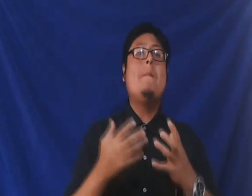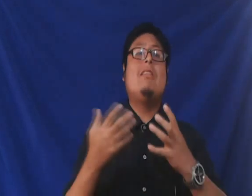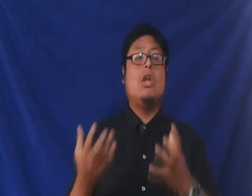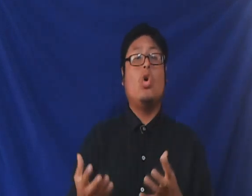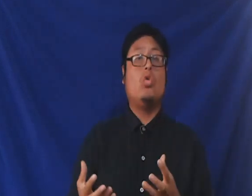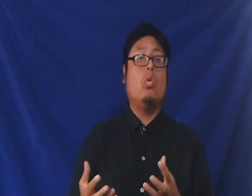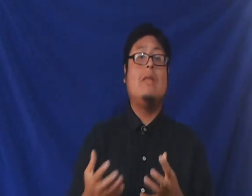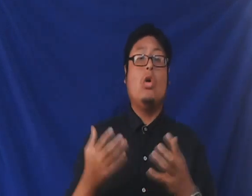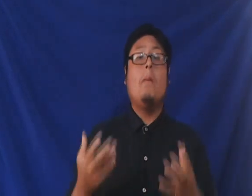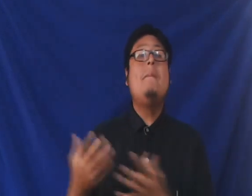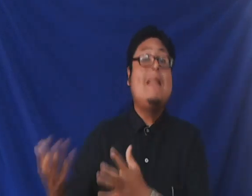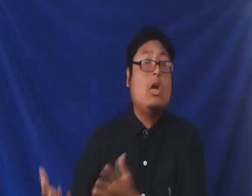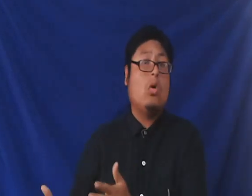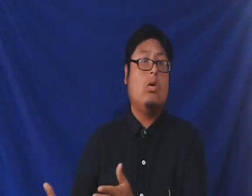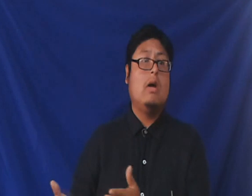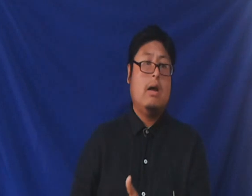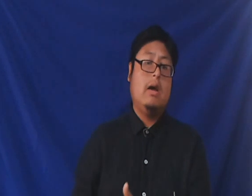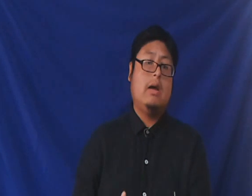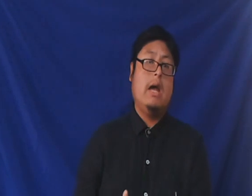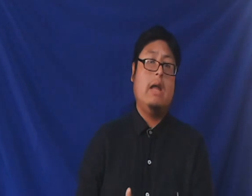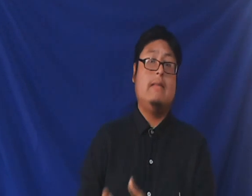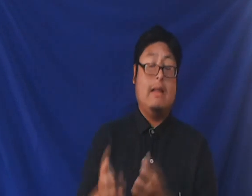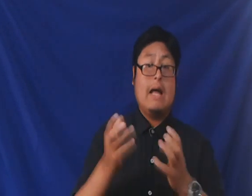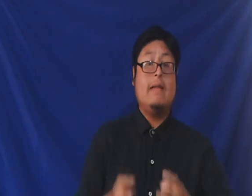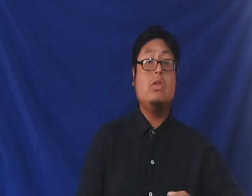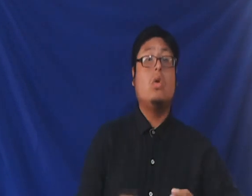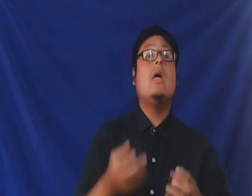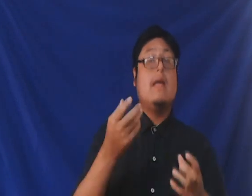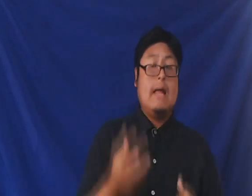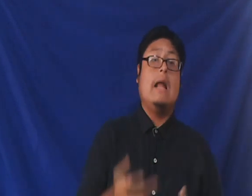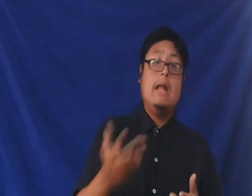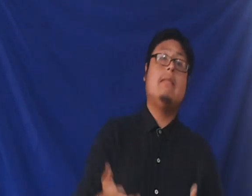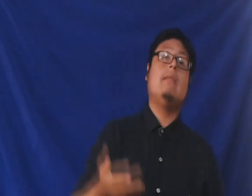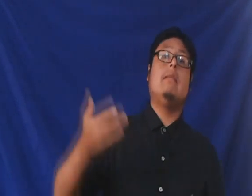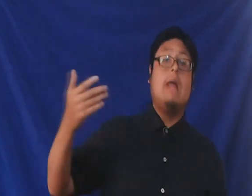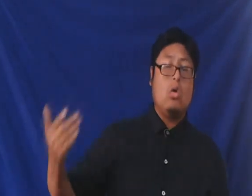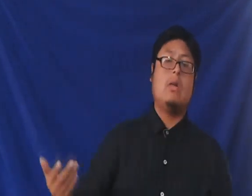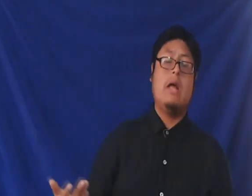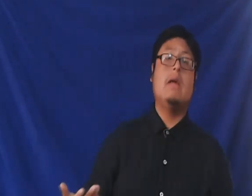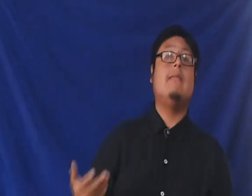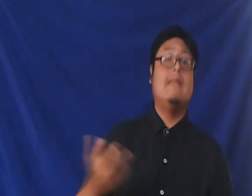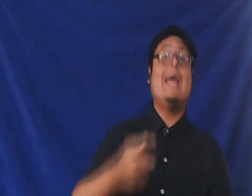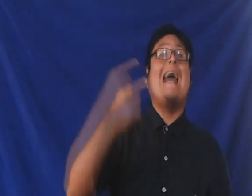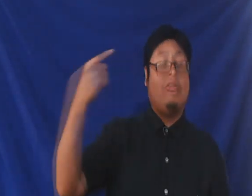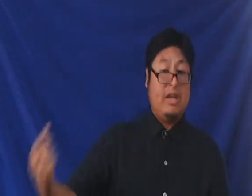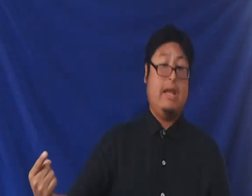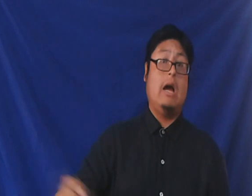misterioso un Sargon mítico que está dentro de las listas de los reyes de Asiria